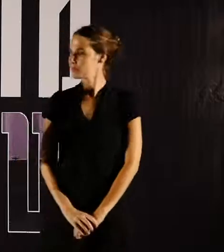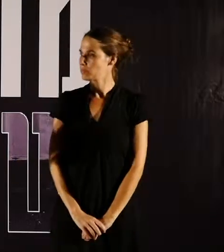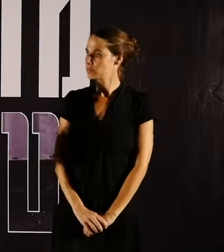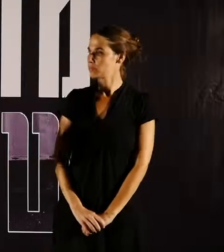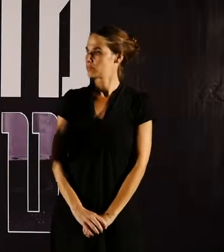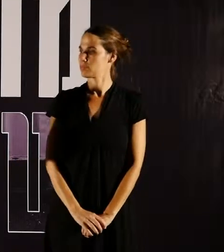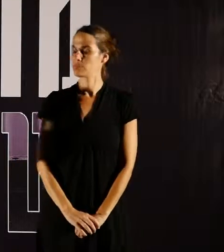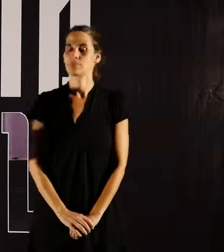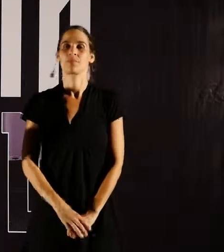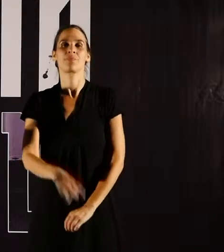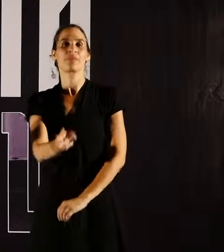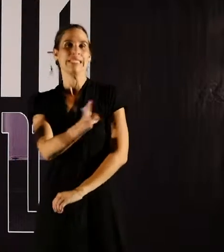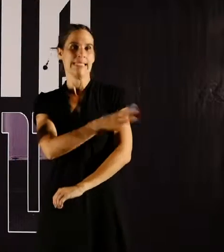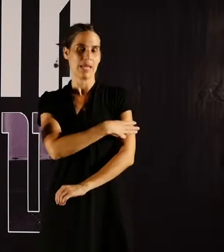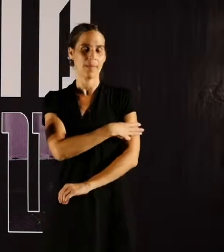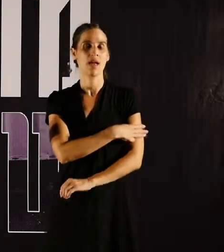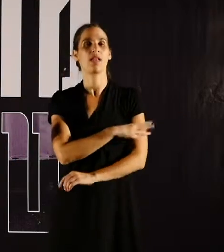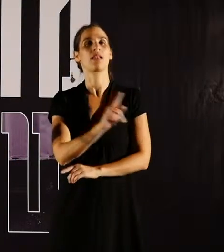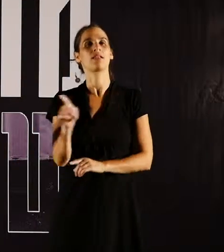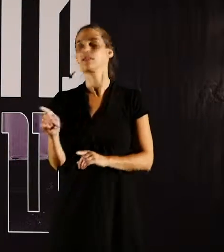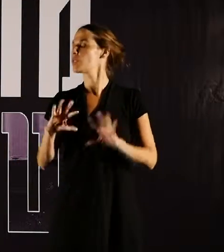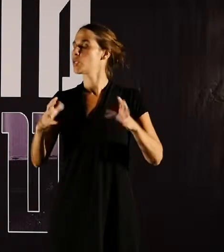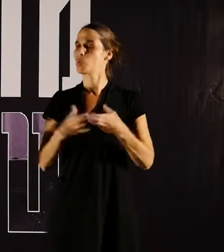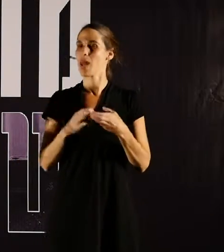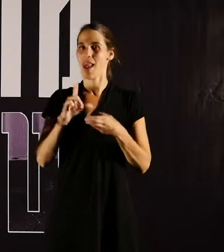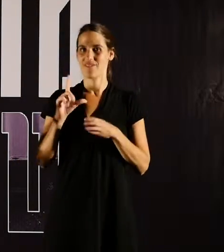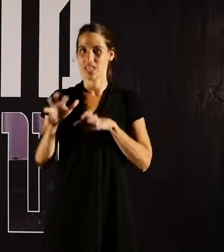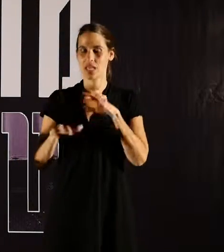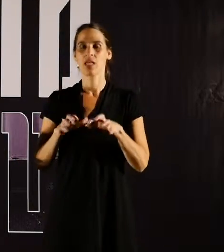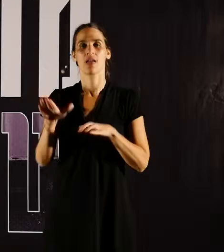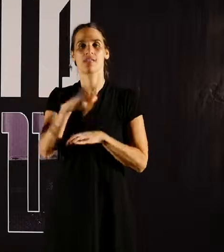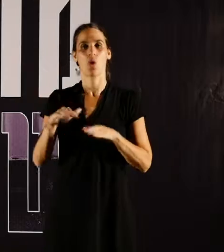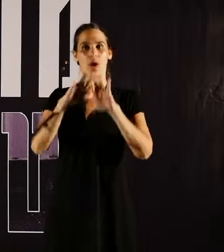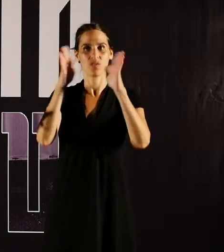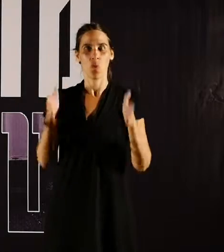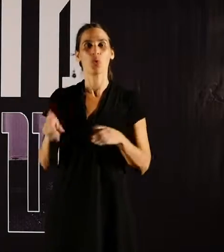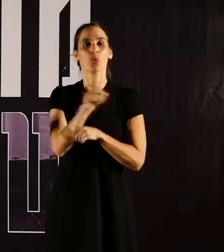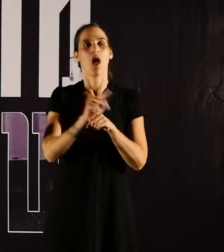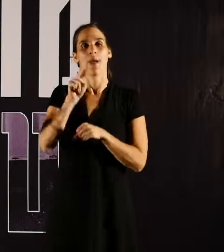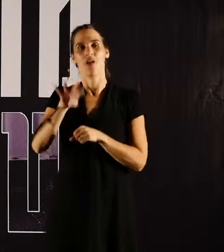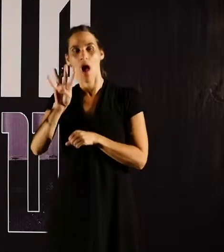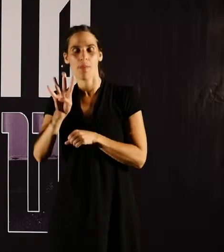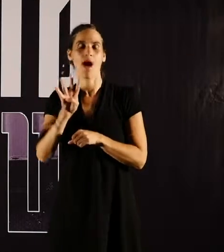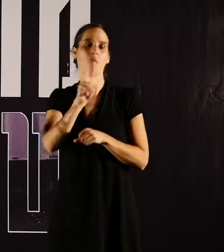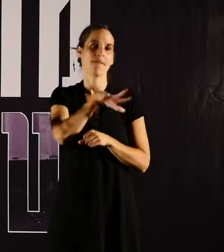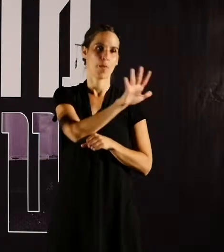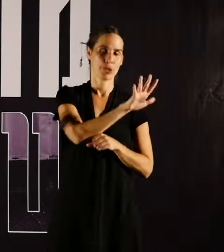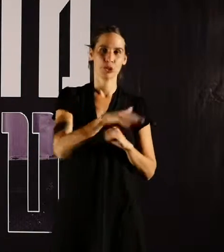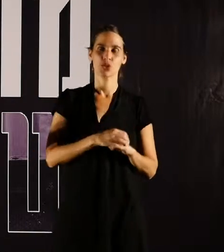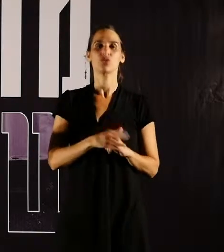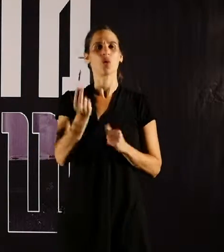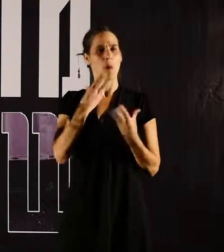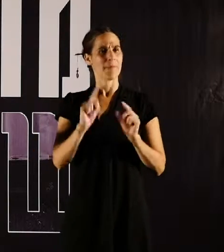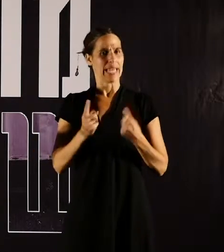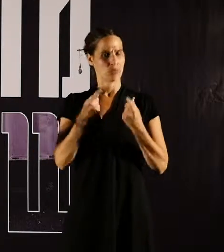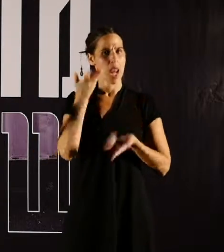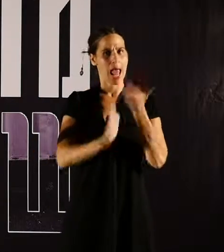דרגה סמר, יחידה הגדוד לוי, זור חברון, תקופה 2004-2005 היו הרבה